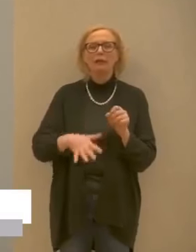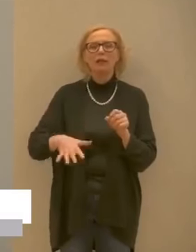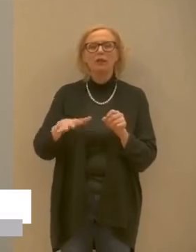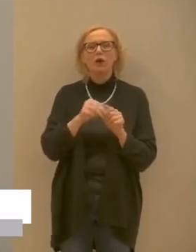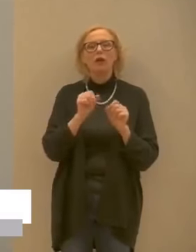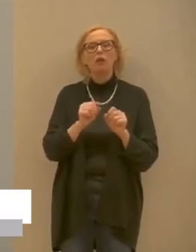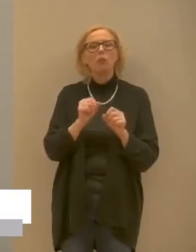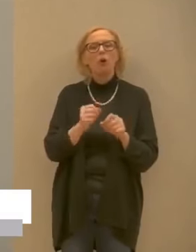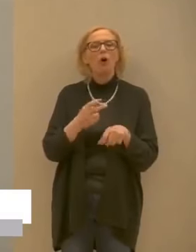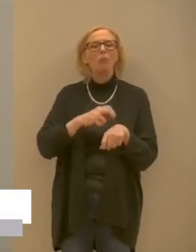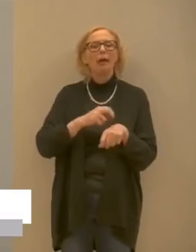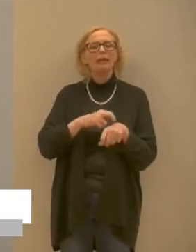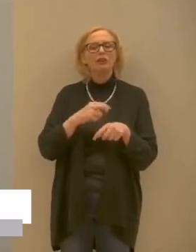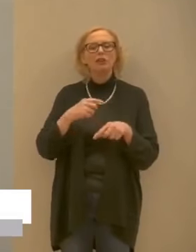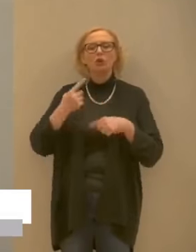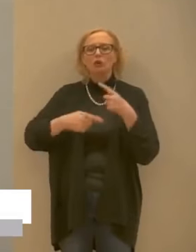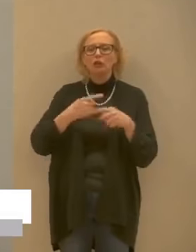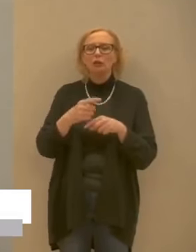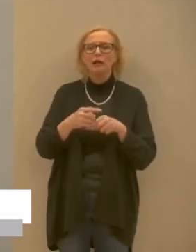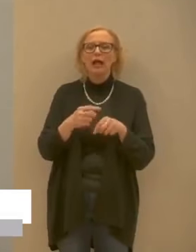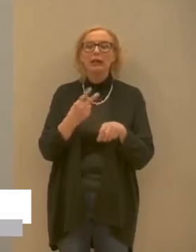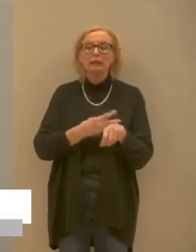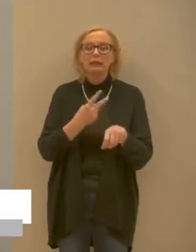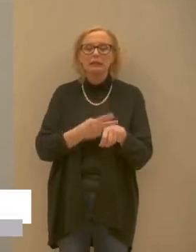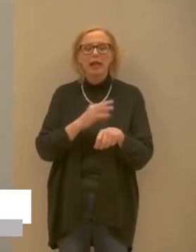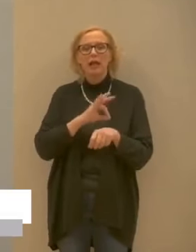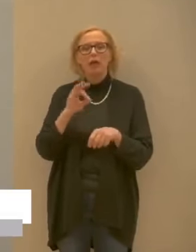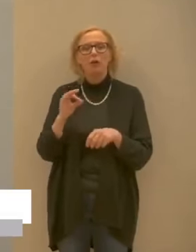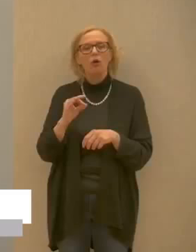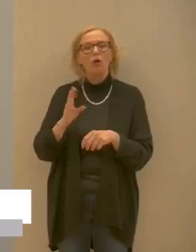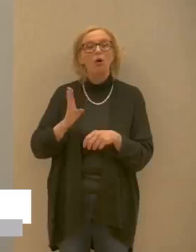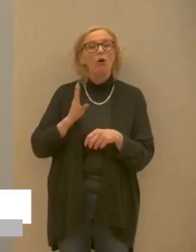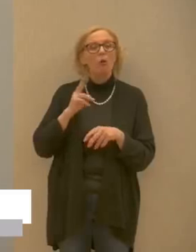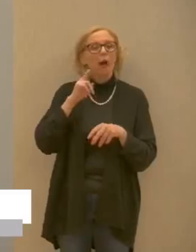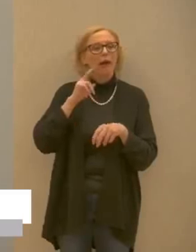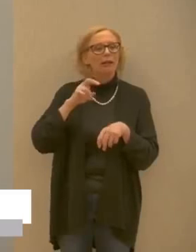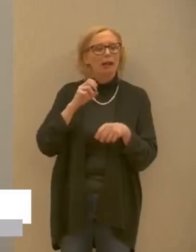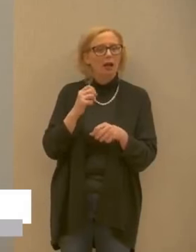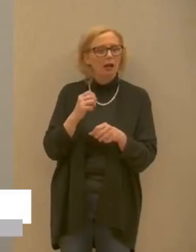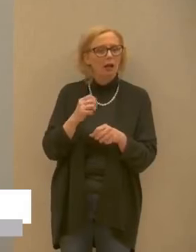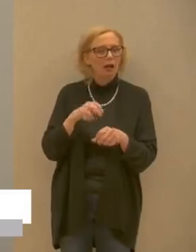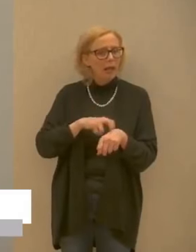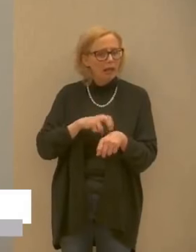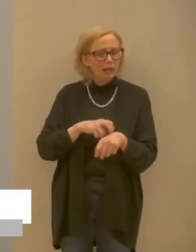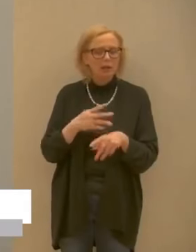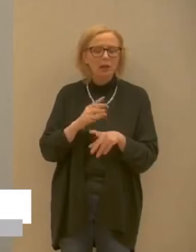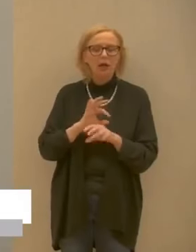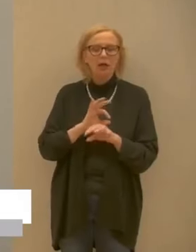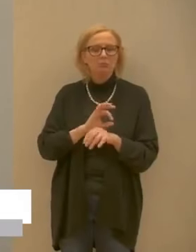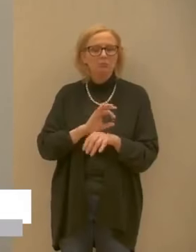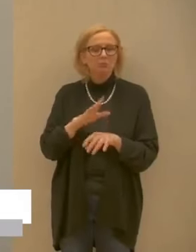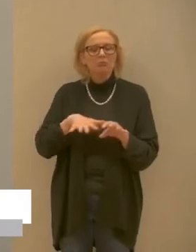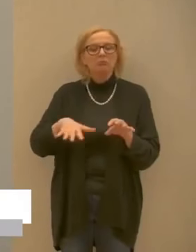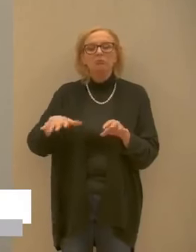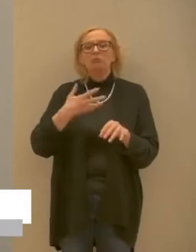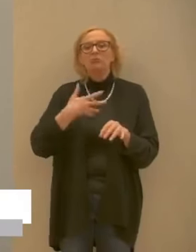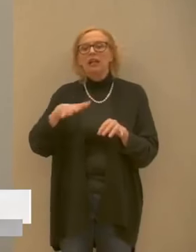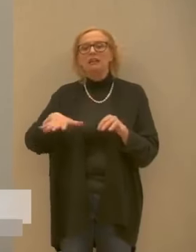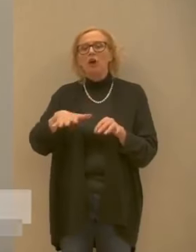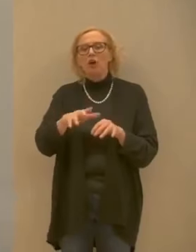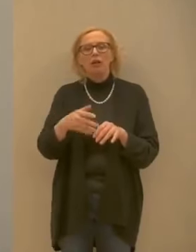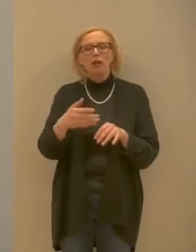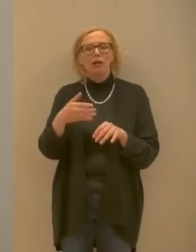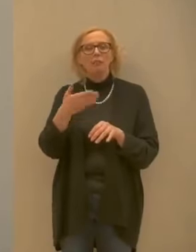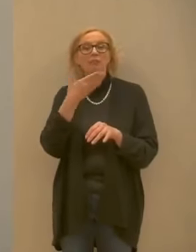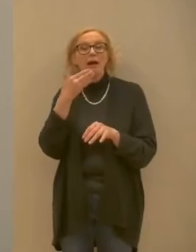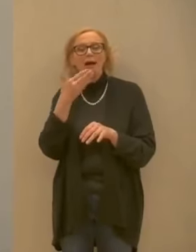continuità assistenziale quindi la guardia medica delle sostituzioni dei medici di medicina generale laddove ci sono delle zone carente cui non rispondono